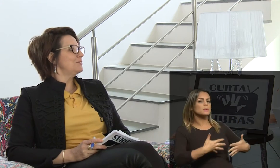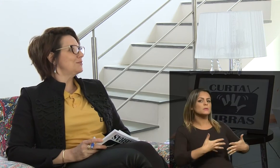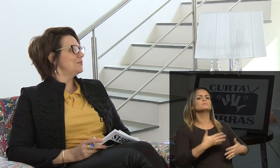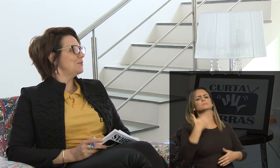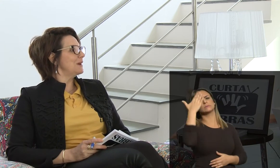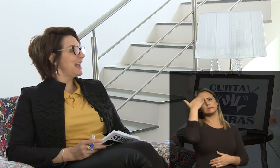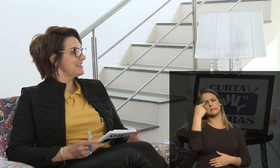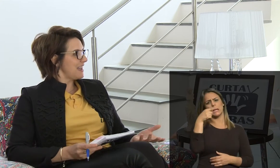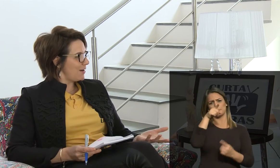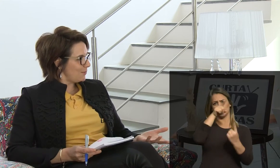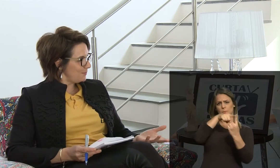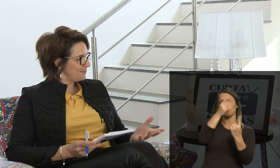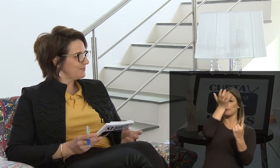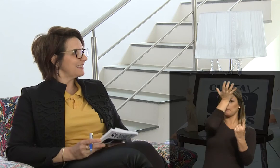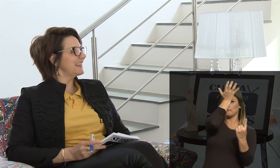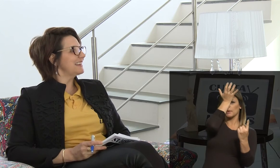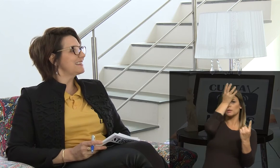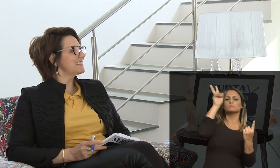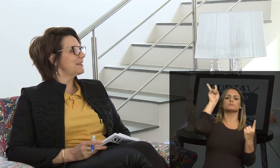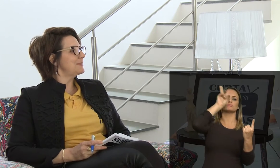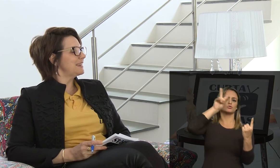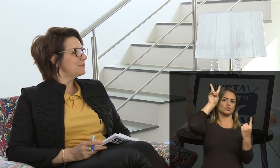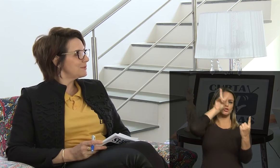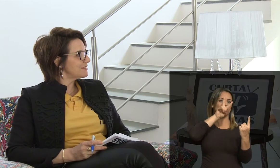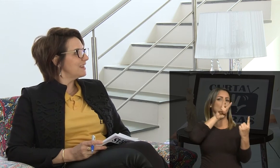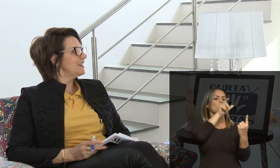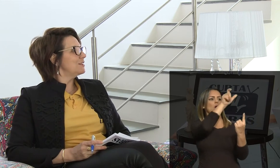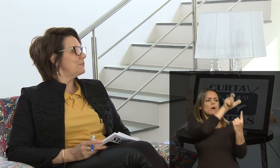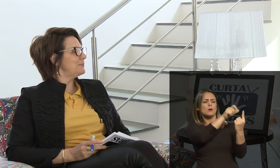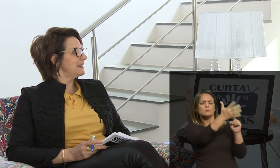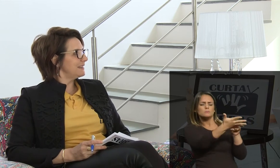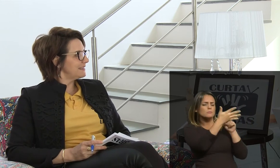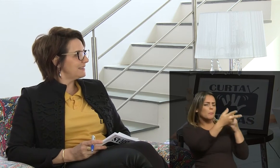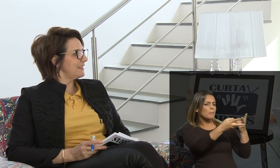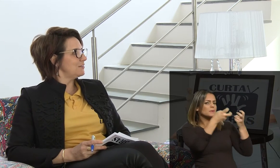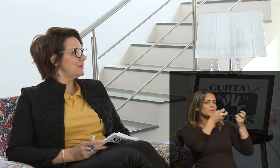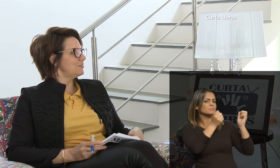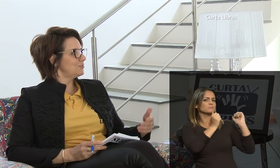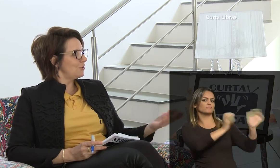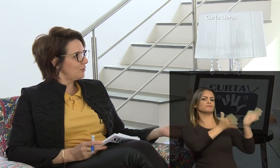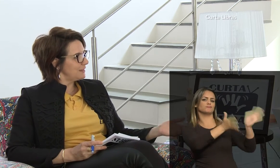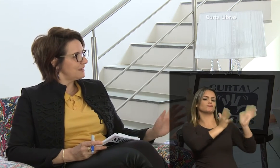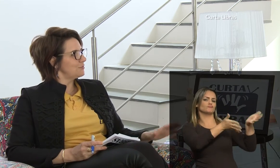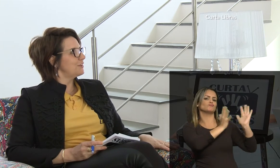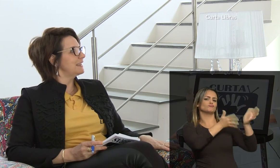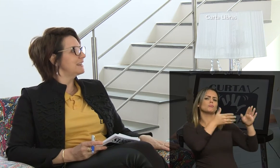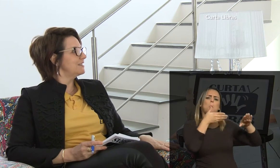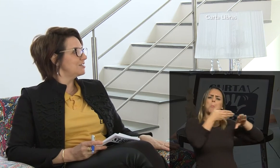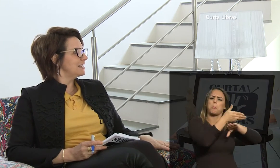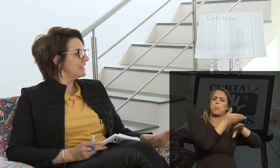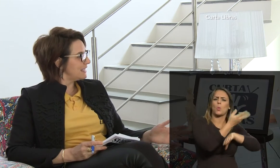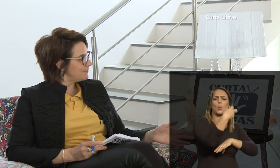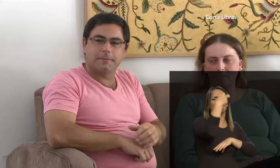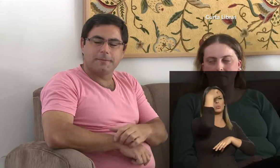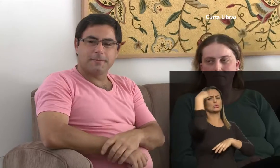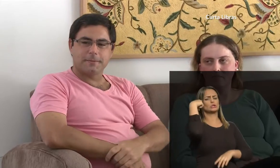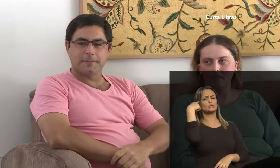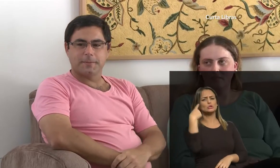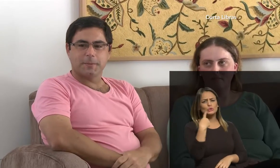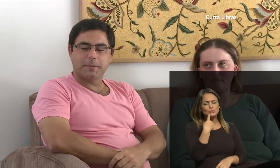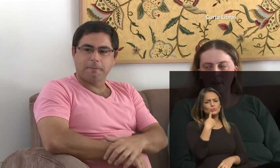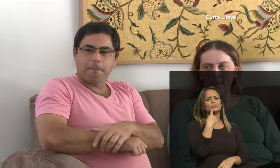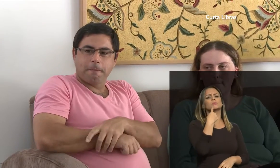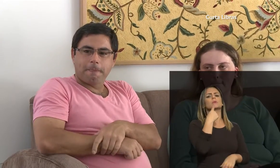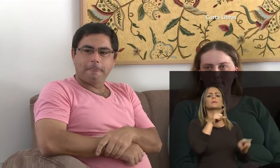enquanto casal, sabemos que o Panta tem uma história de falante em Libras,